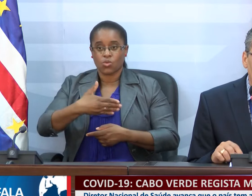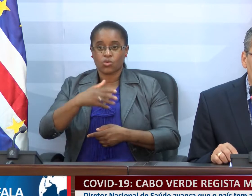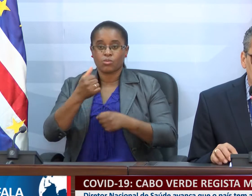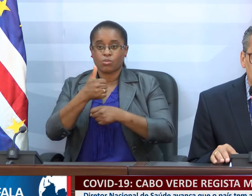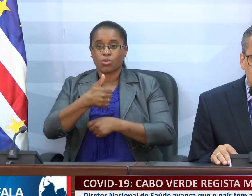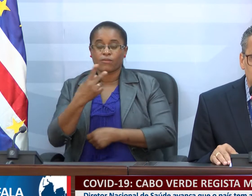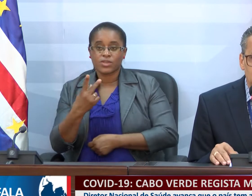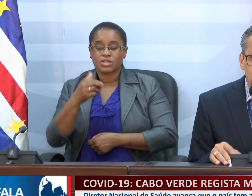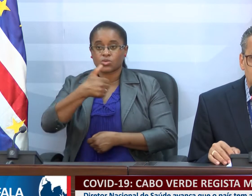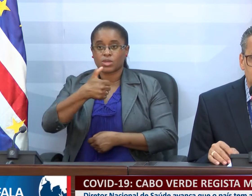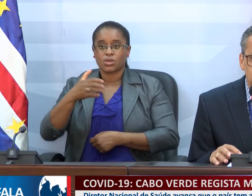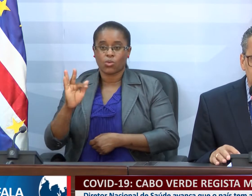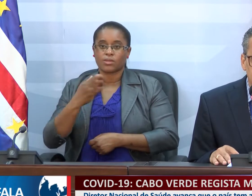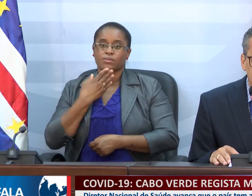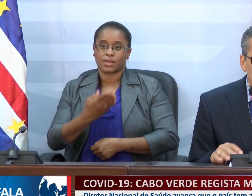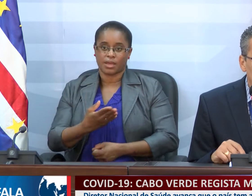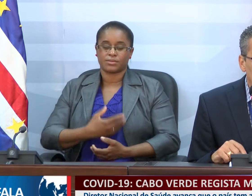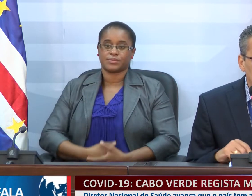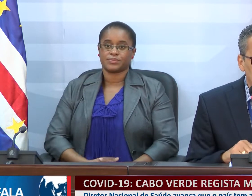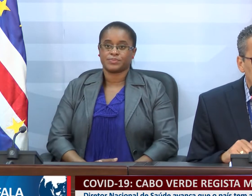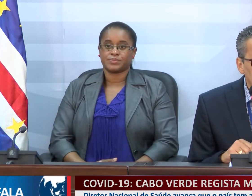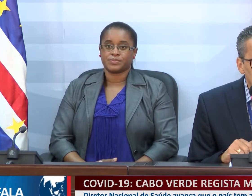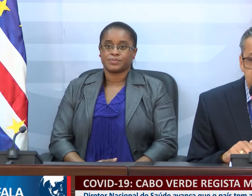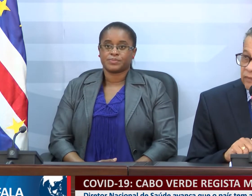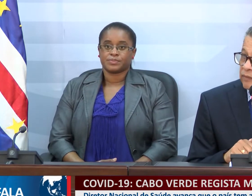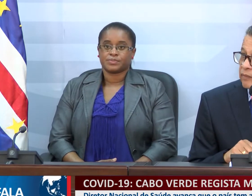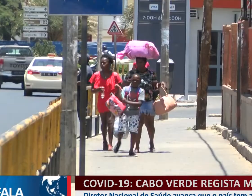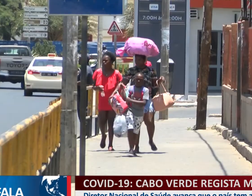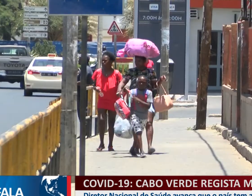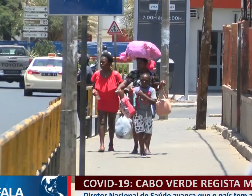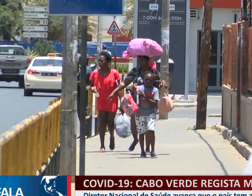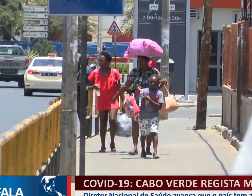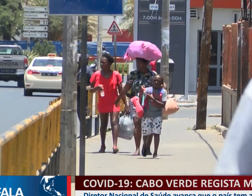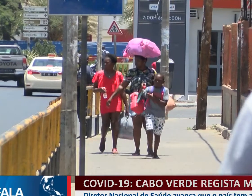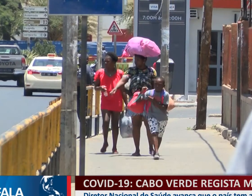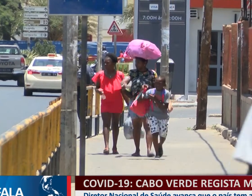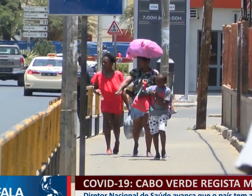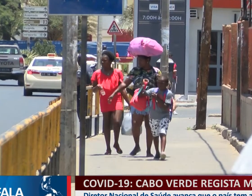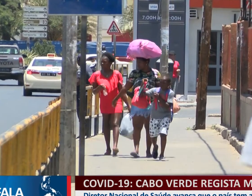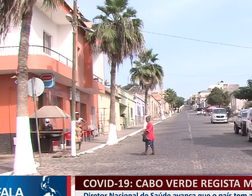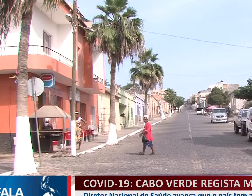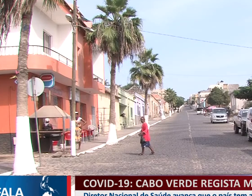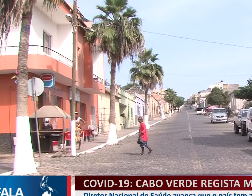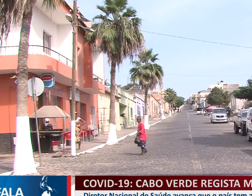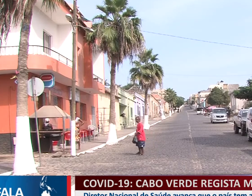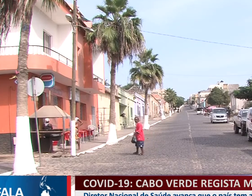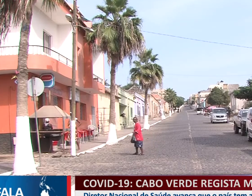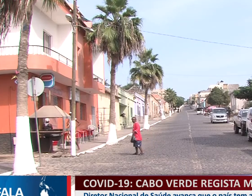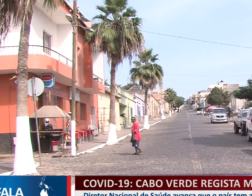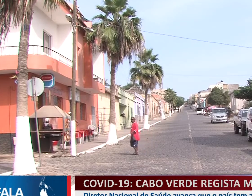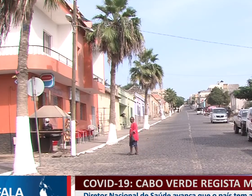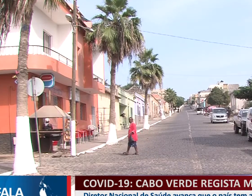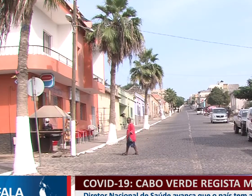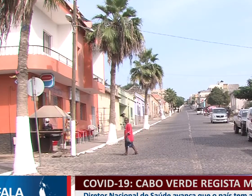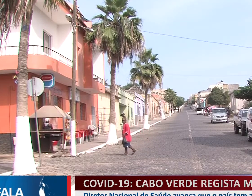54. Artur Correia informou ainda que foram registrados mais nove casos suspeitos e centenas de